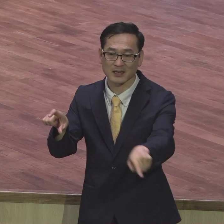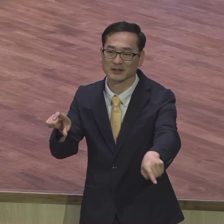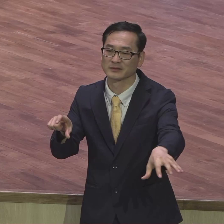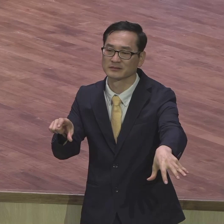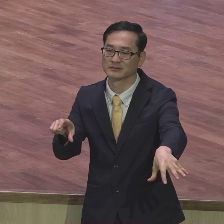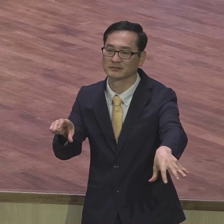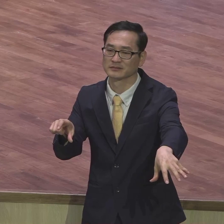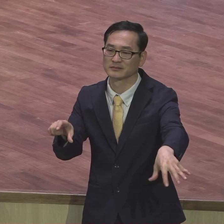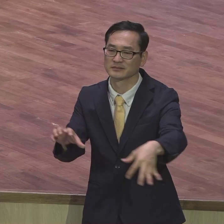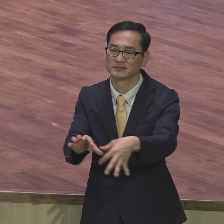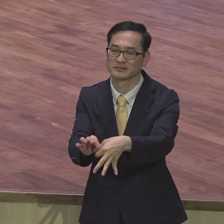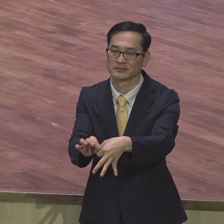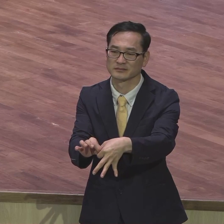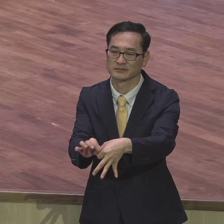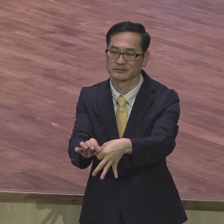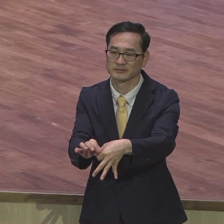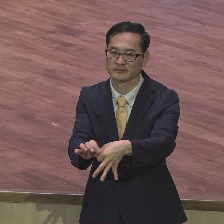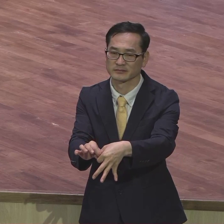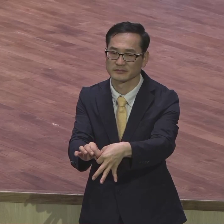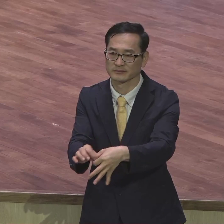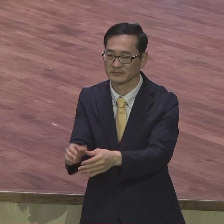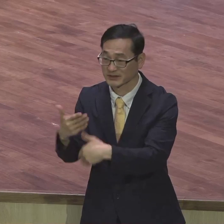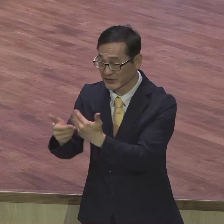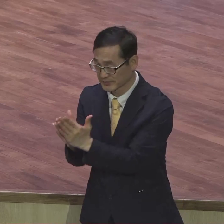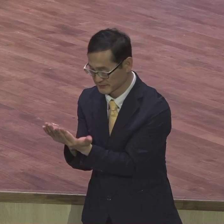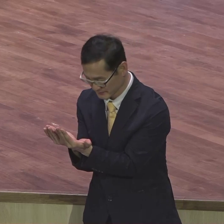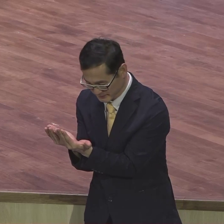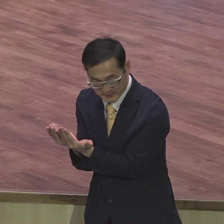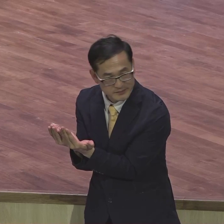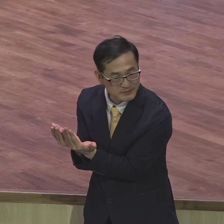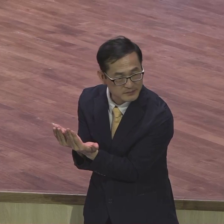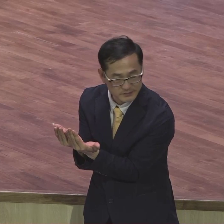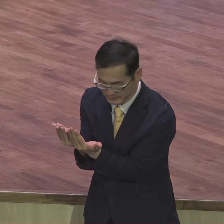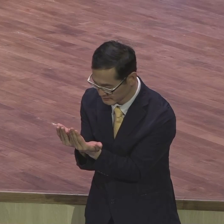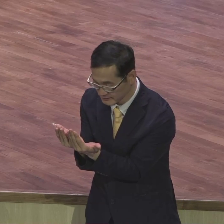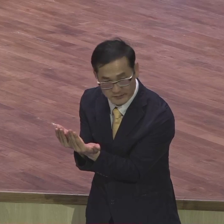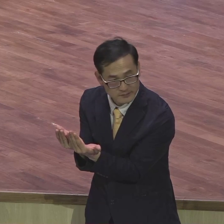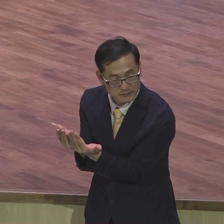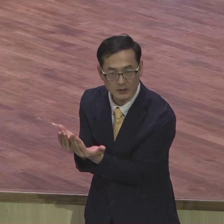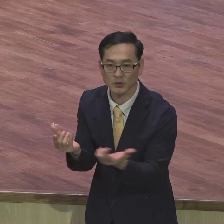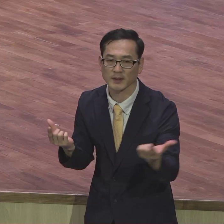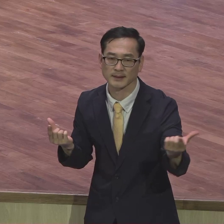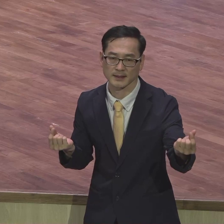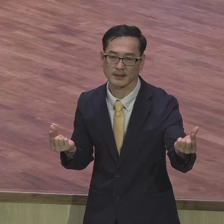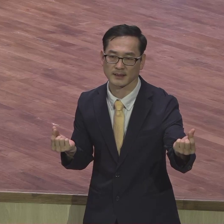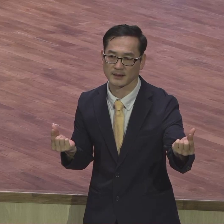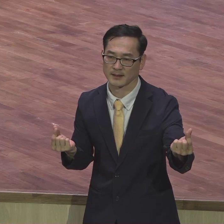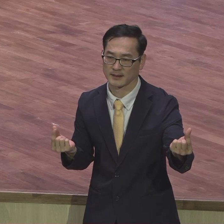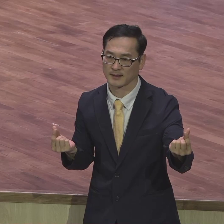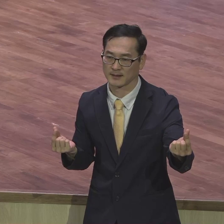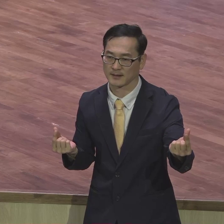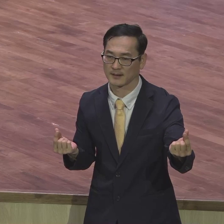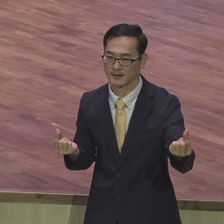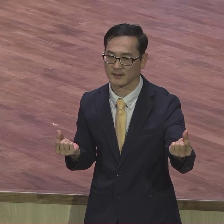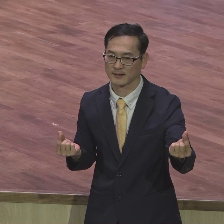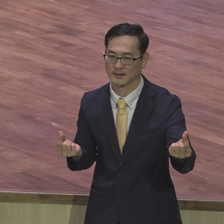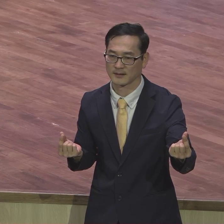그걸 대입해서 한번 보세요 다 이해가 되고 다 풀려듭니다 뭐 특별히 형 볼 것도 없어요 그렇구나 역시